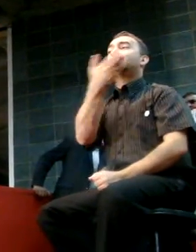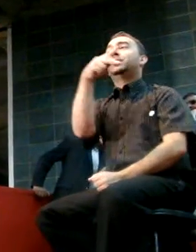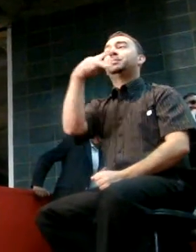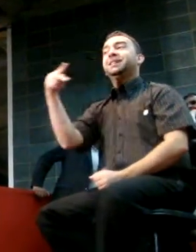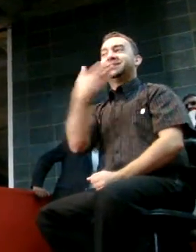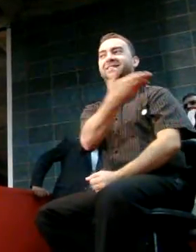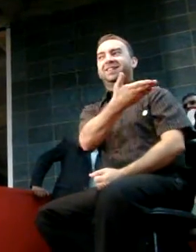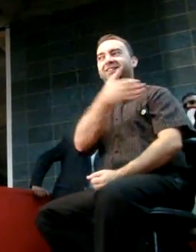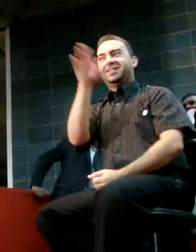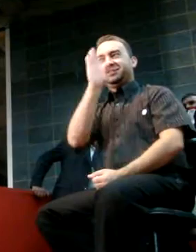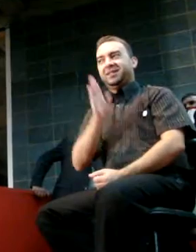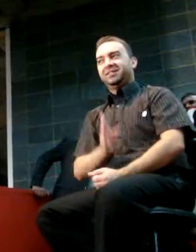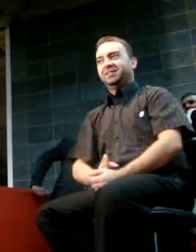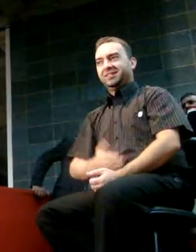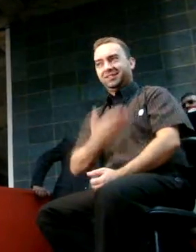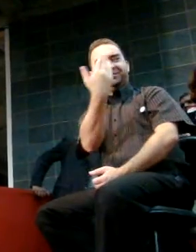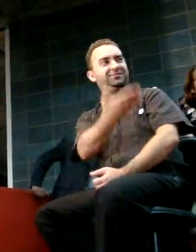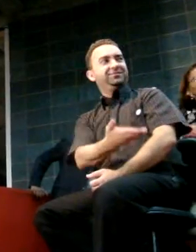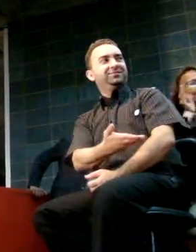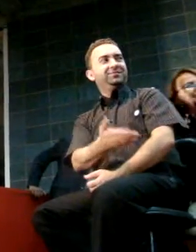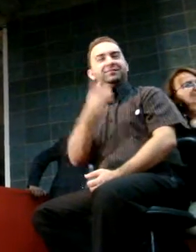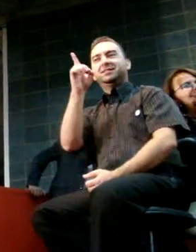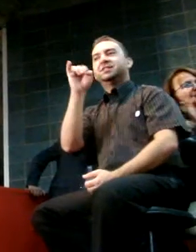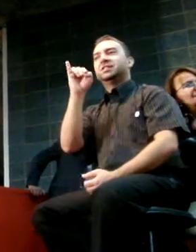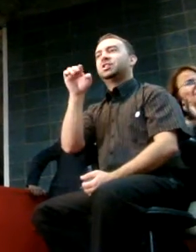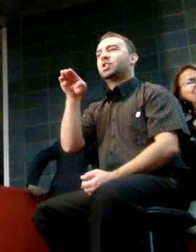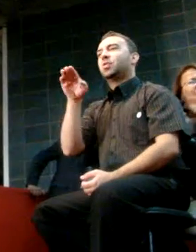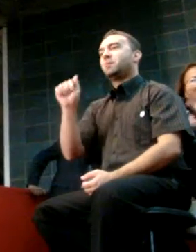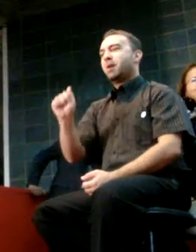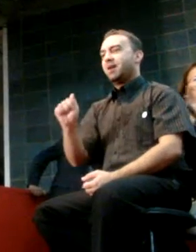República, a próxima presidente da República, Dilma Rousseff.